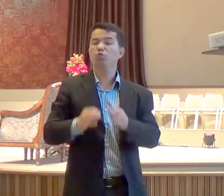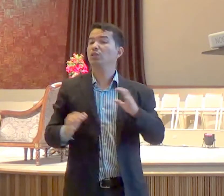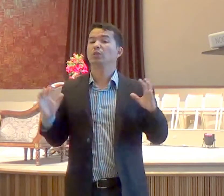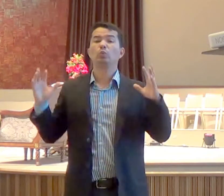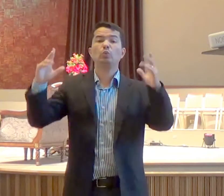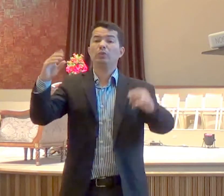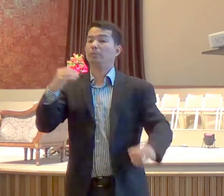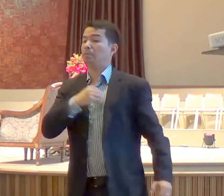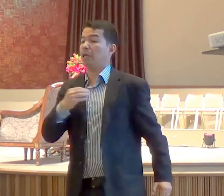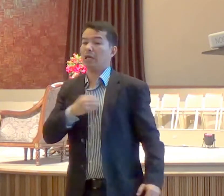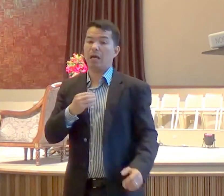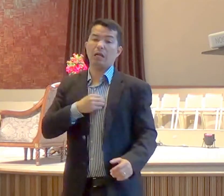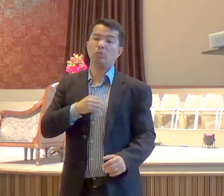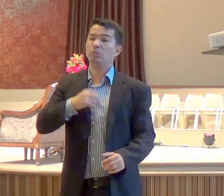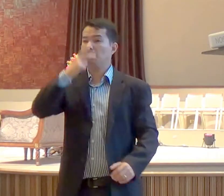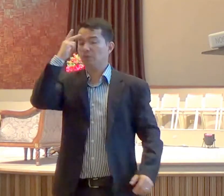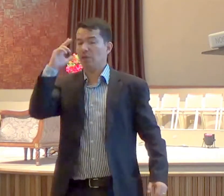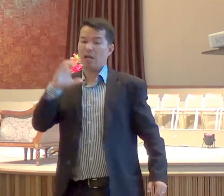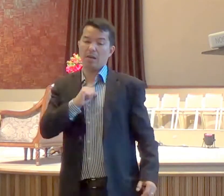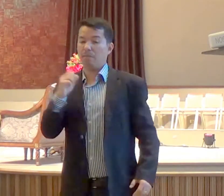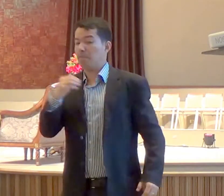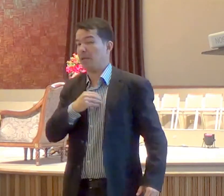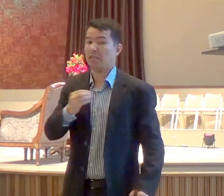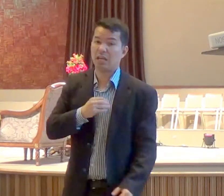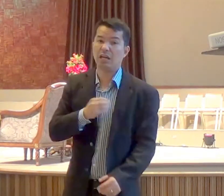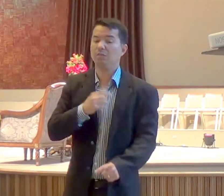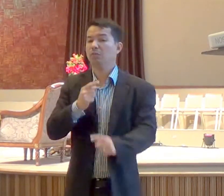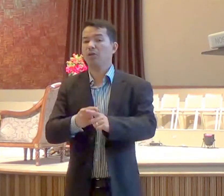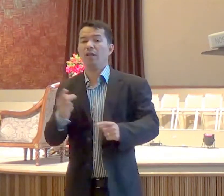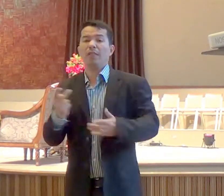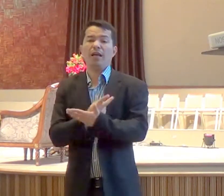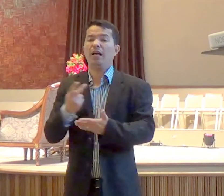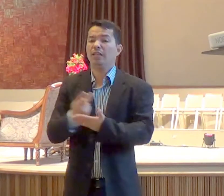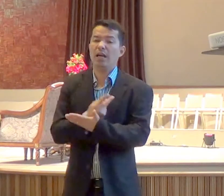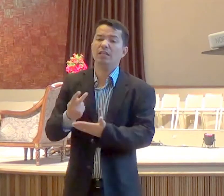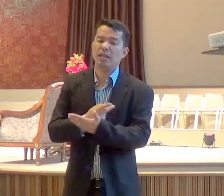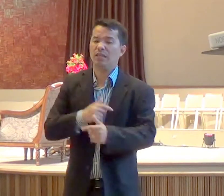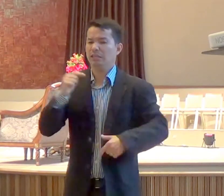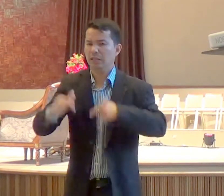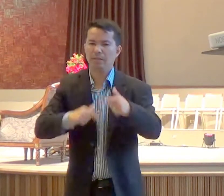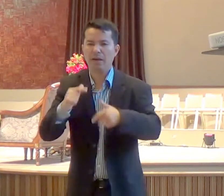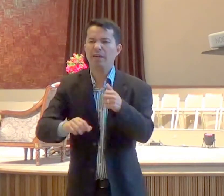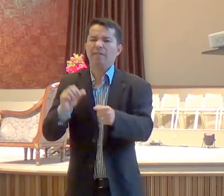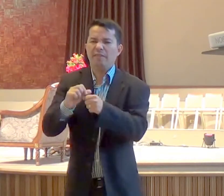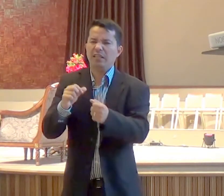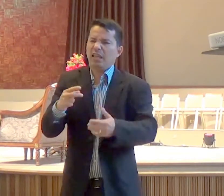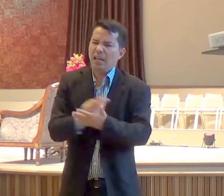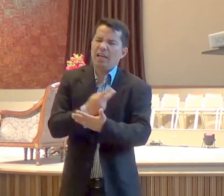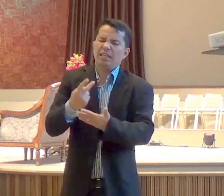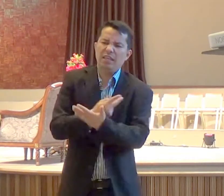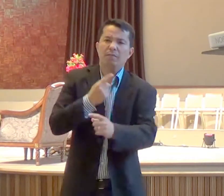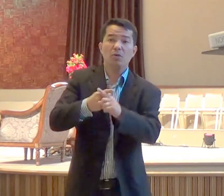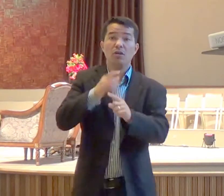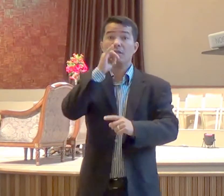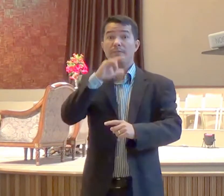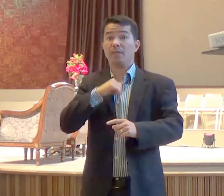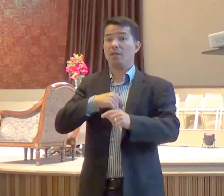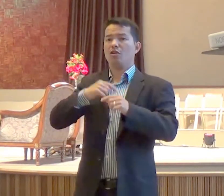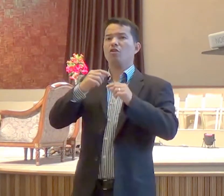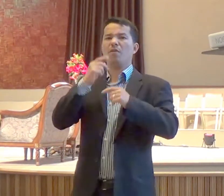acerca das suas obras ímpias, que ímpiamente praticaram, e acerca de todas as palavras insolentes, que